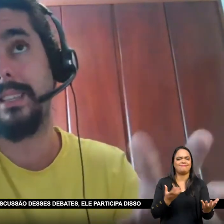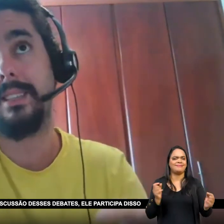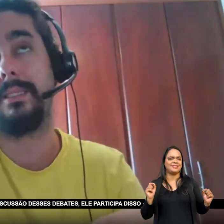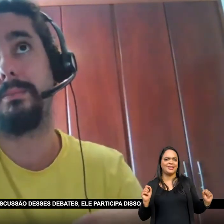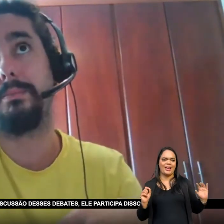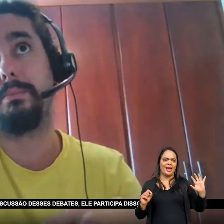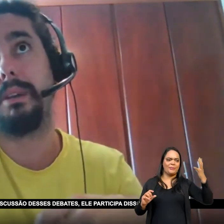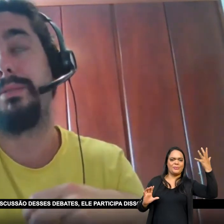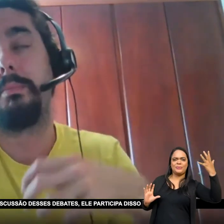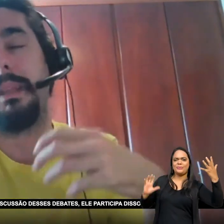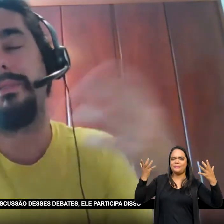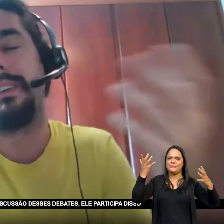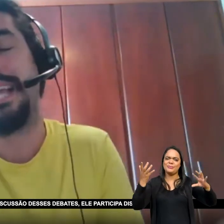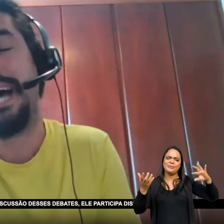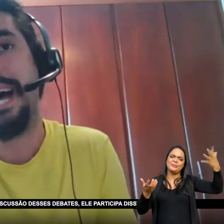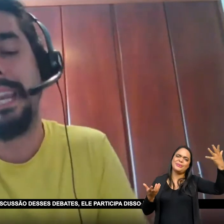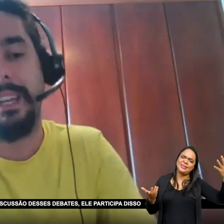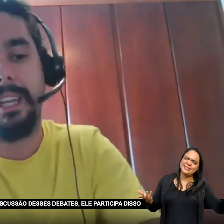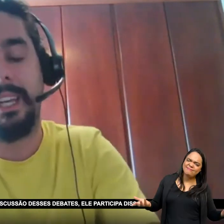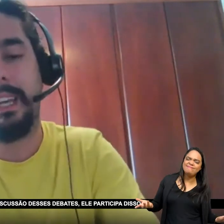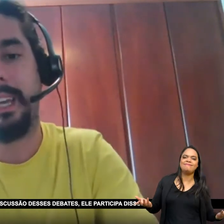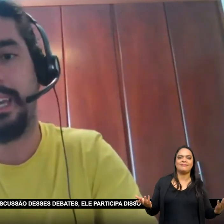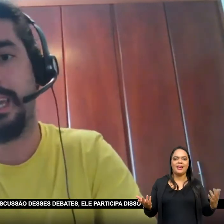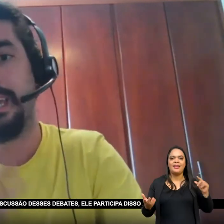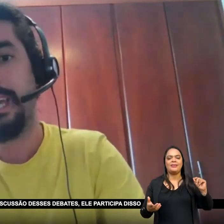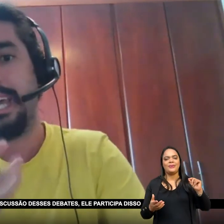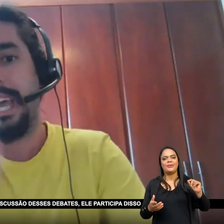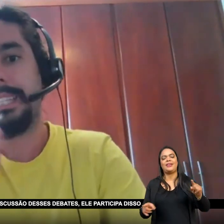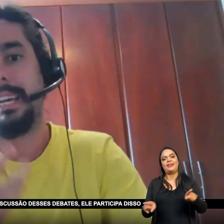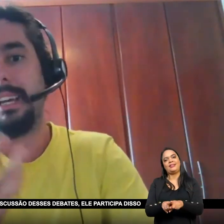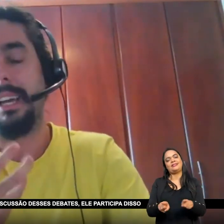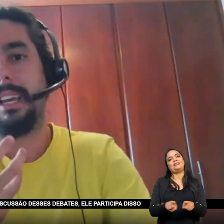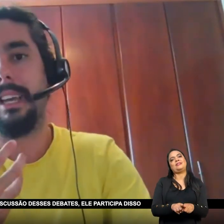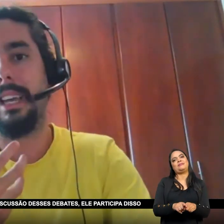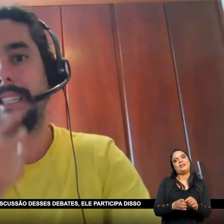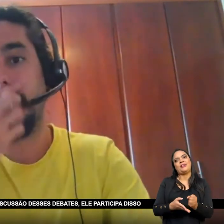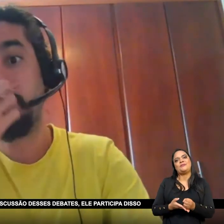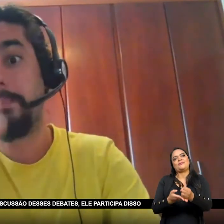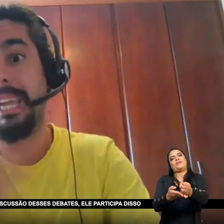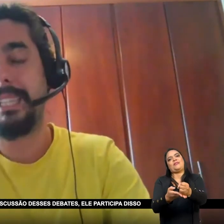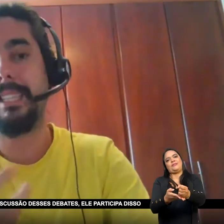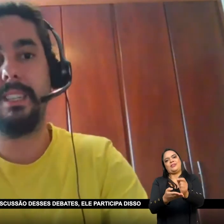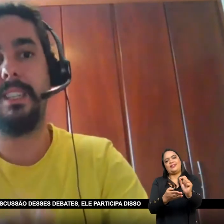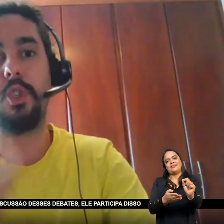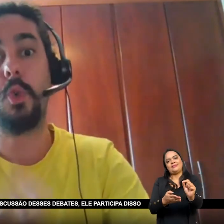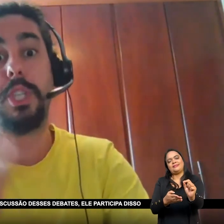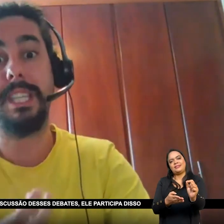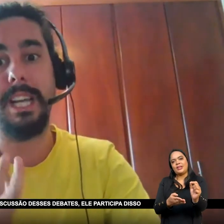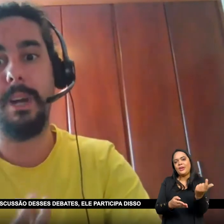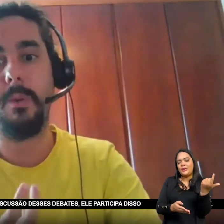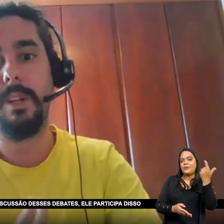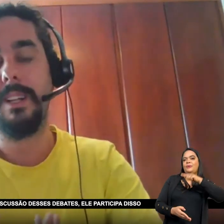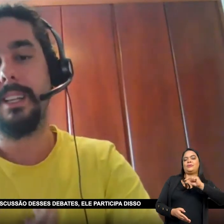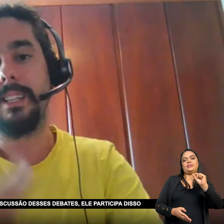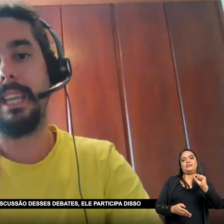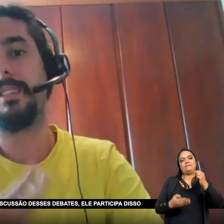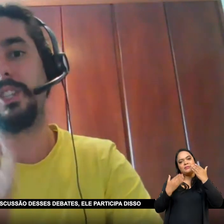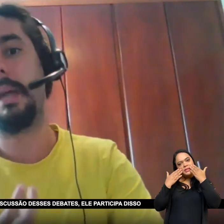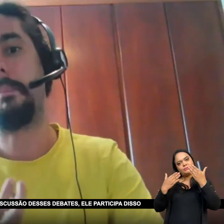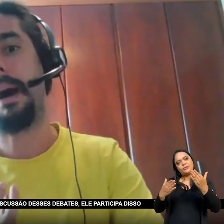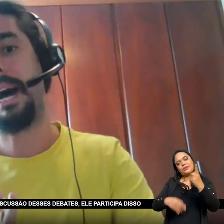imprensa Planfetária Essa imprensa De discussão